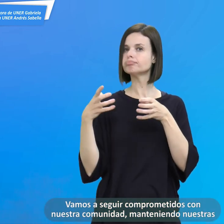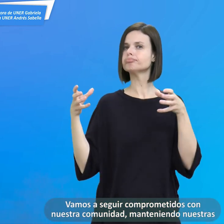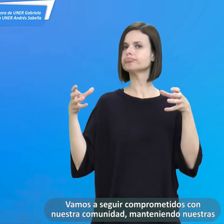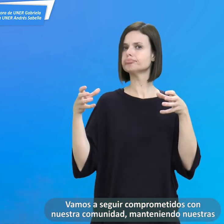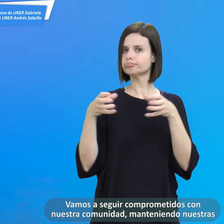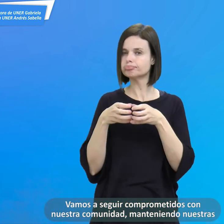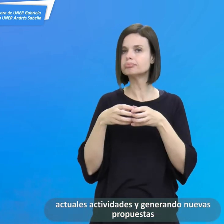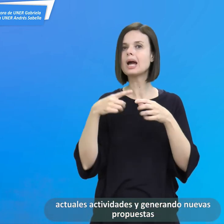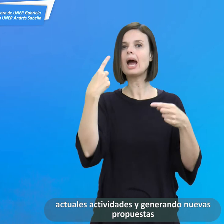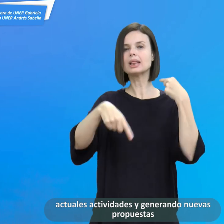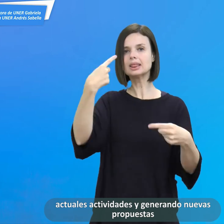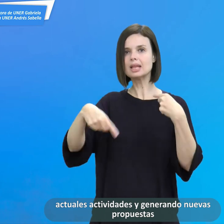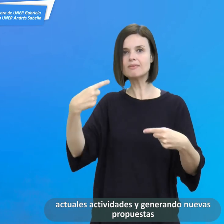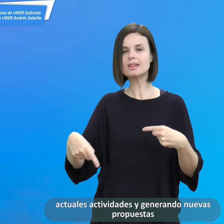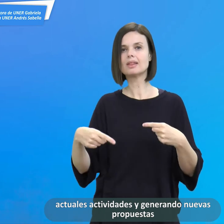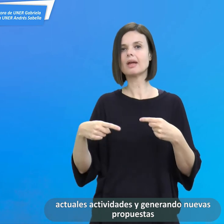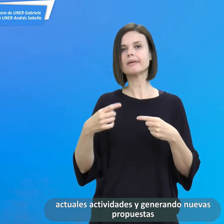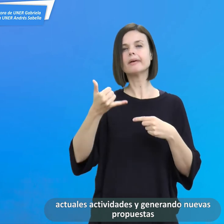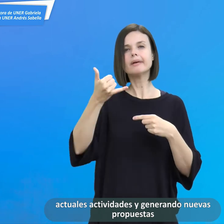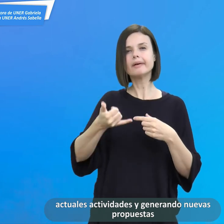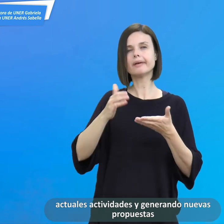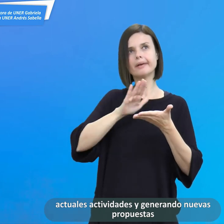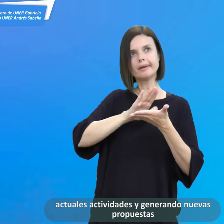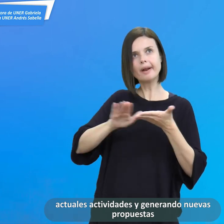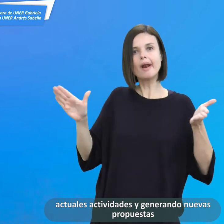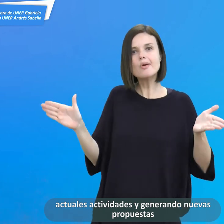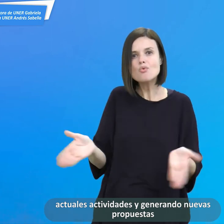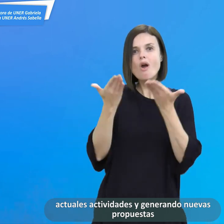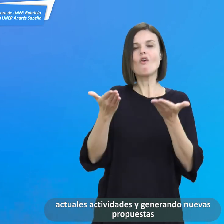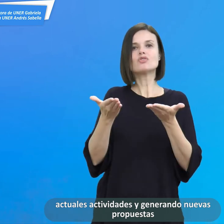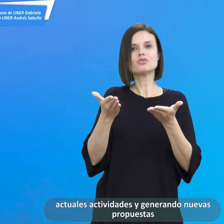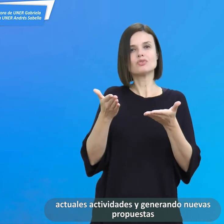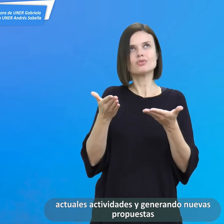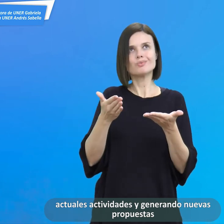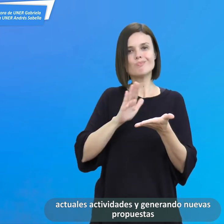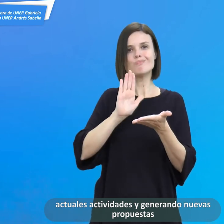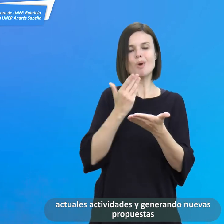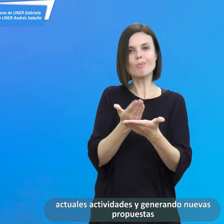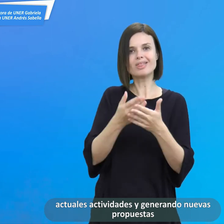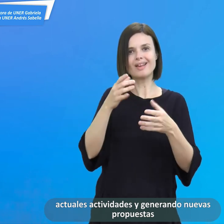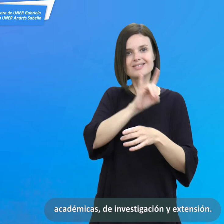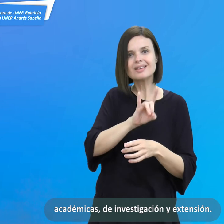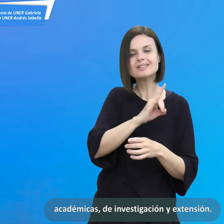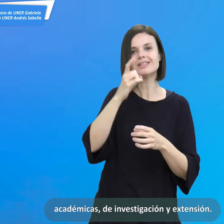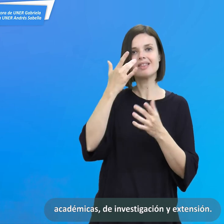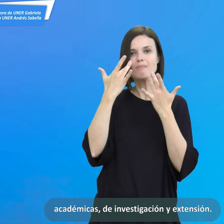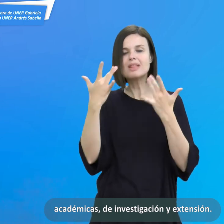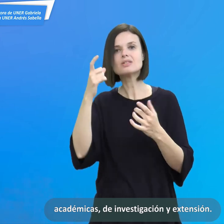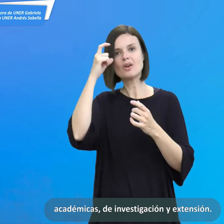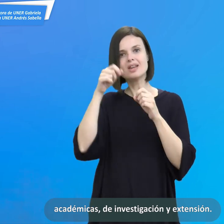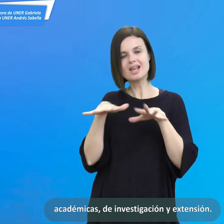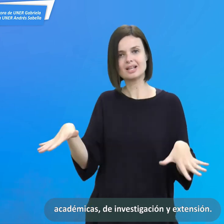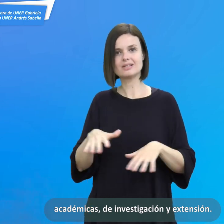con nuestra comunidad manteniendo nuestras actuales actividades y generando nuevas propuestas académicas